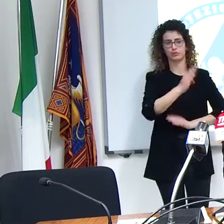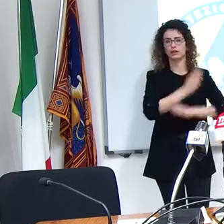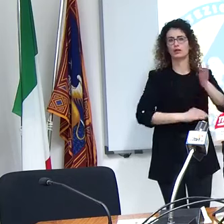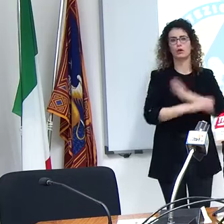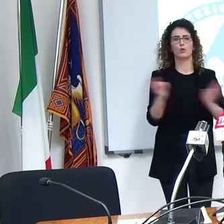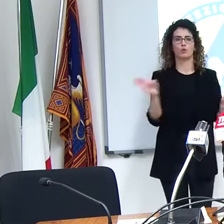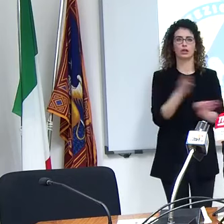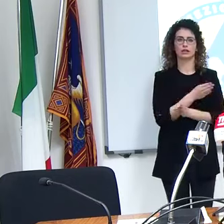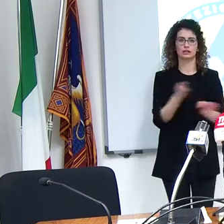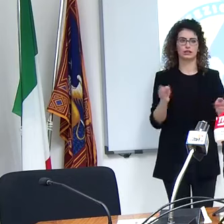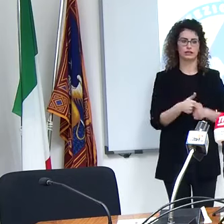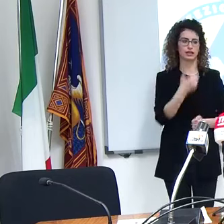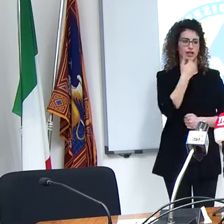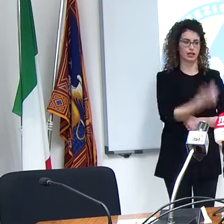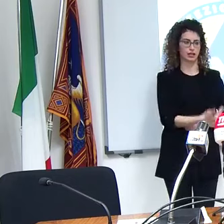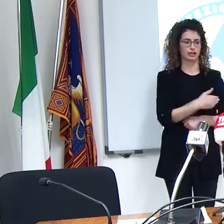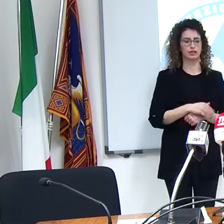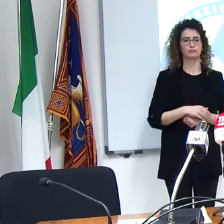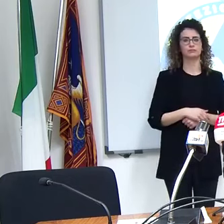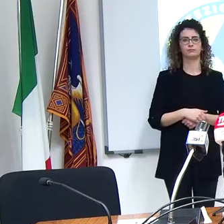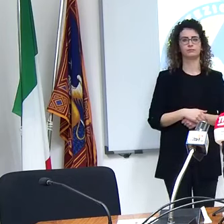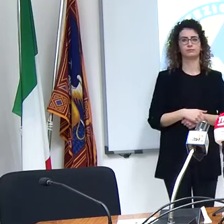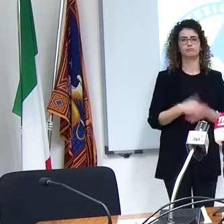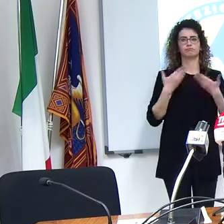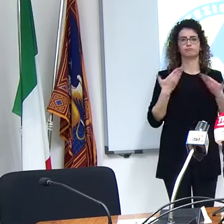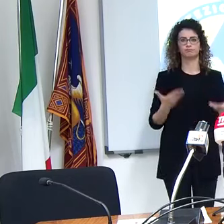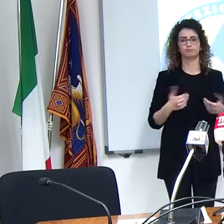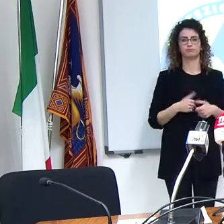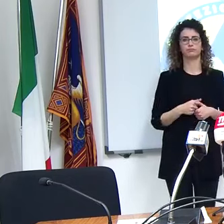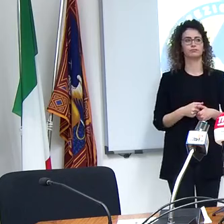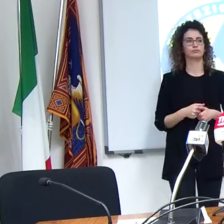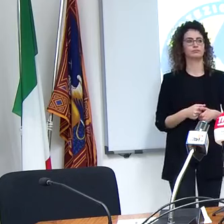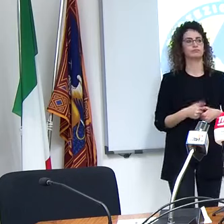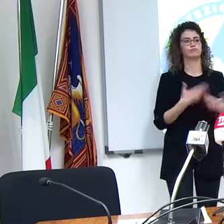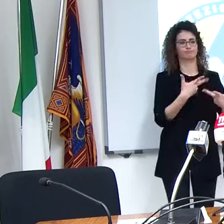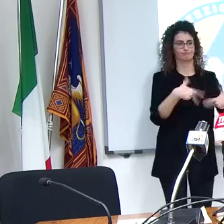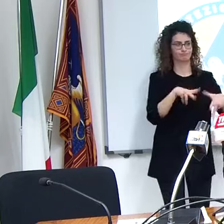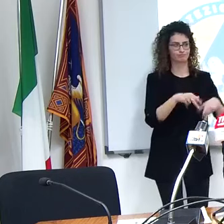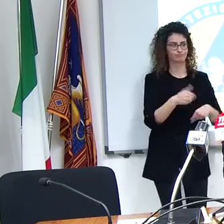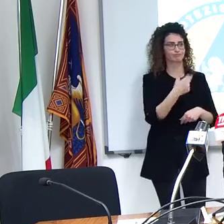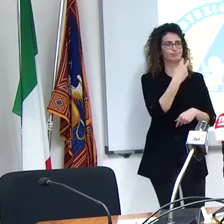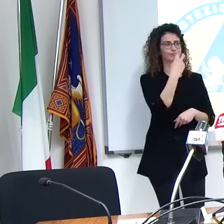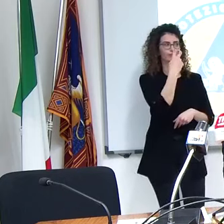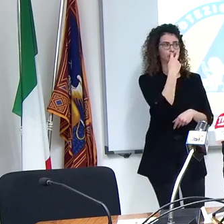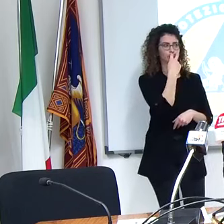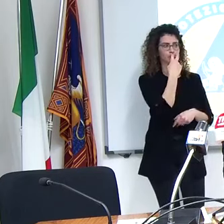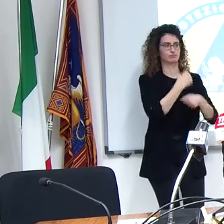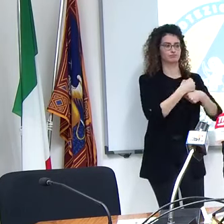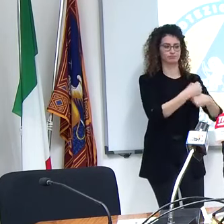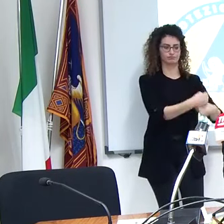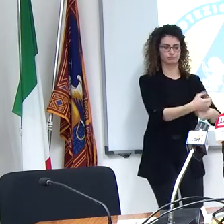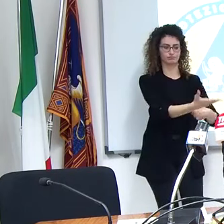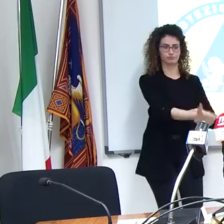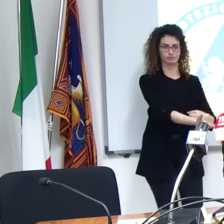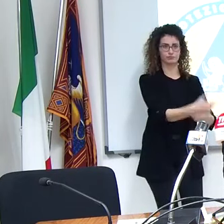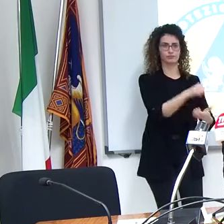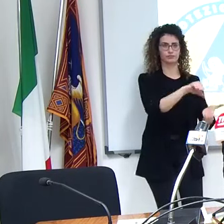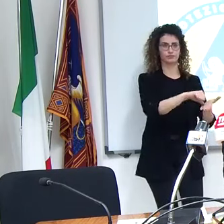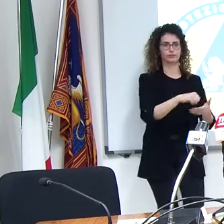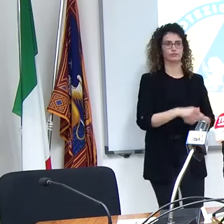grazie bene ribadisco l'invito all'avvocato a raggiungere il centro